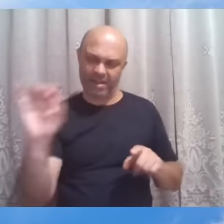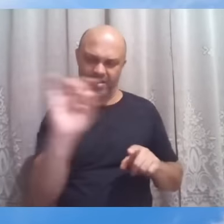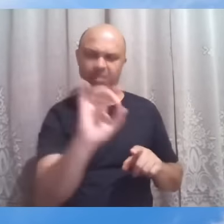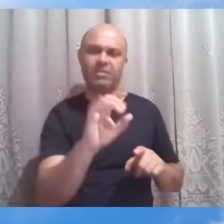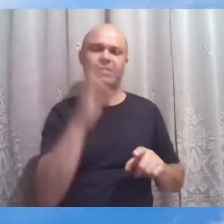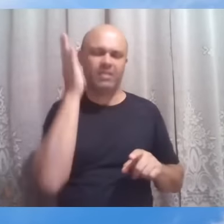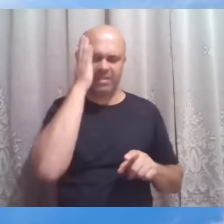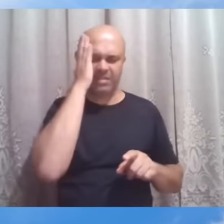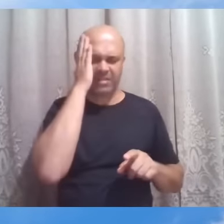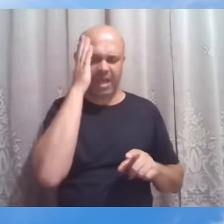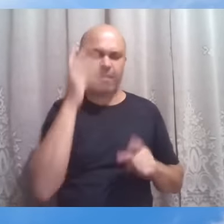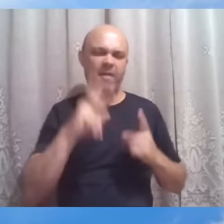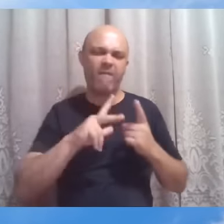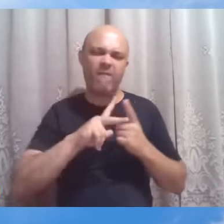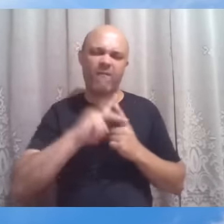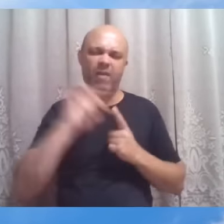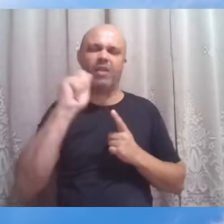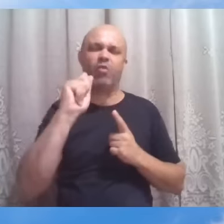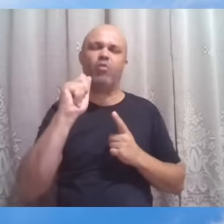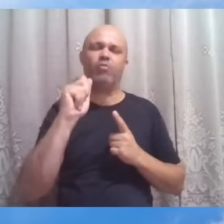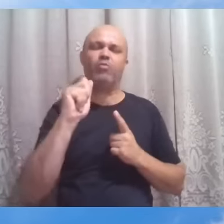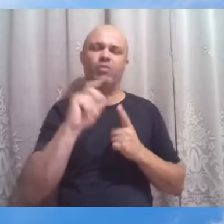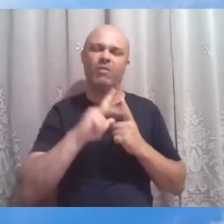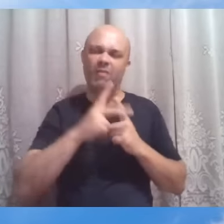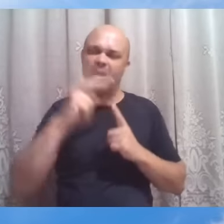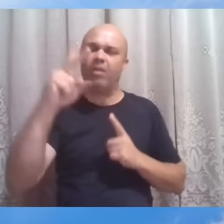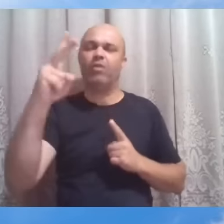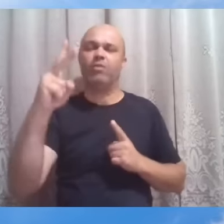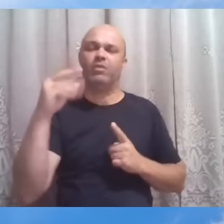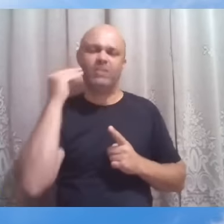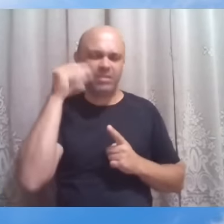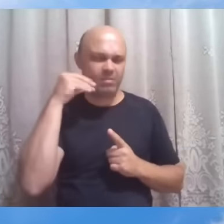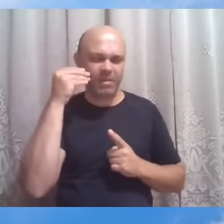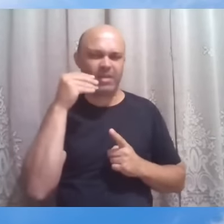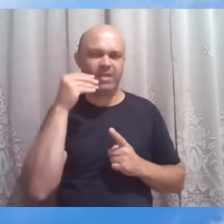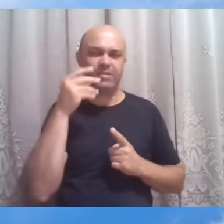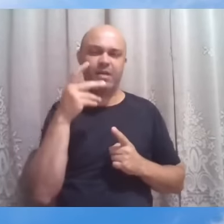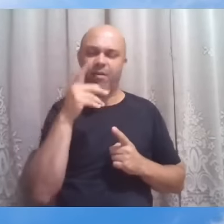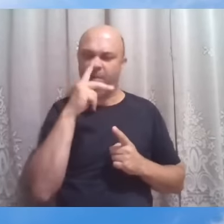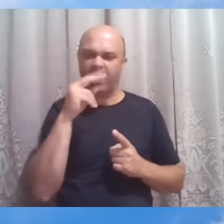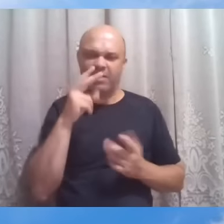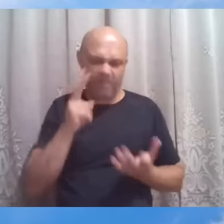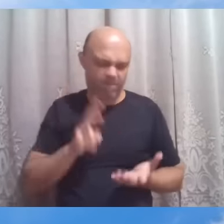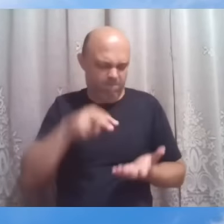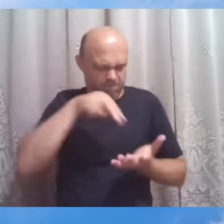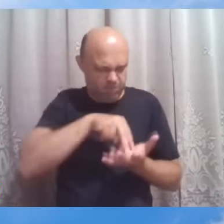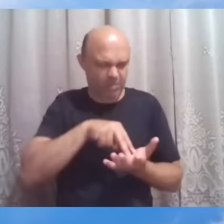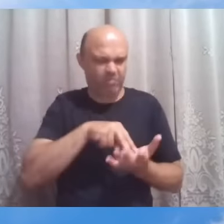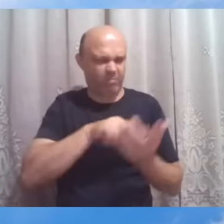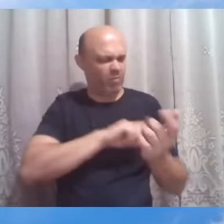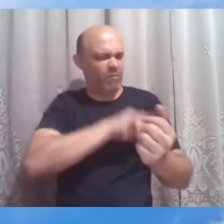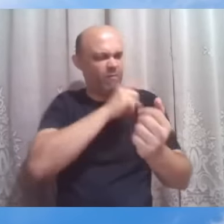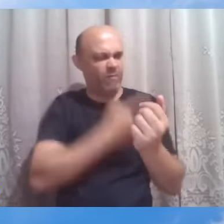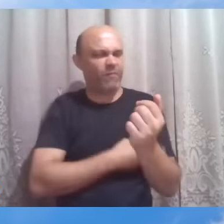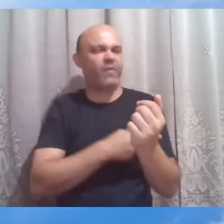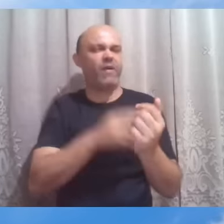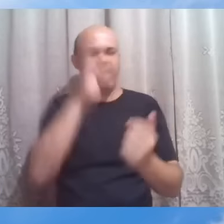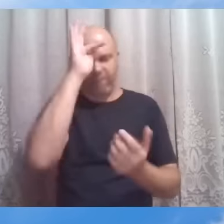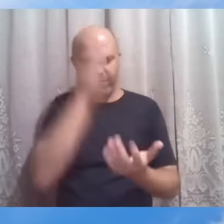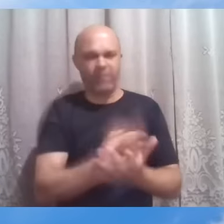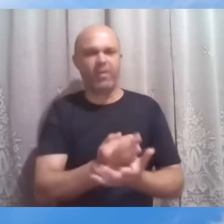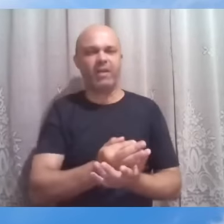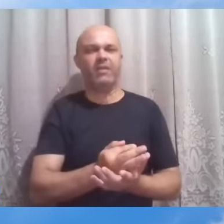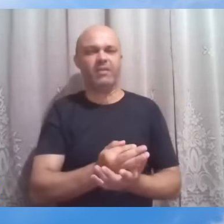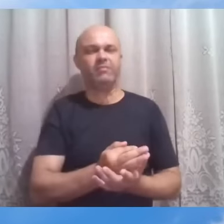experiências como essas que fortalecem nos a fé, que aferem o nosso anseio real